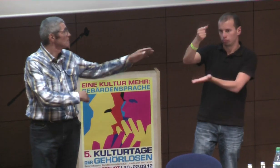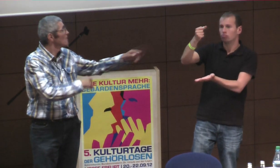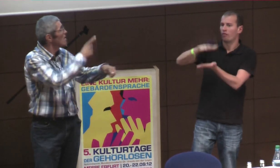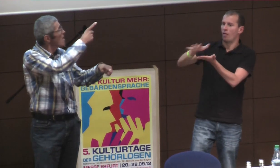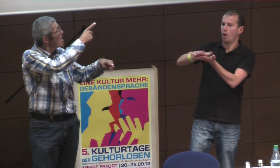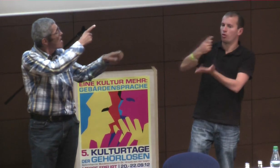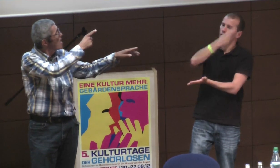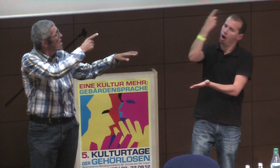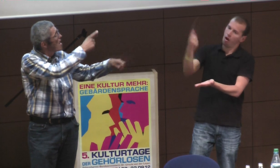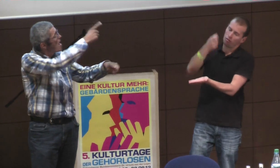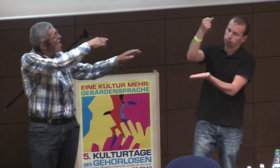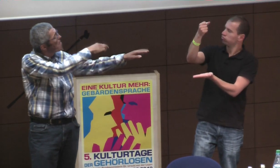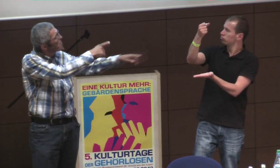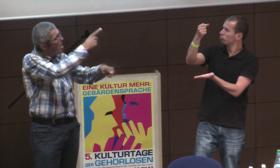gestellt werden, so ungefähr,